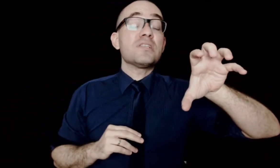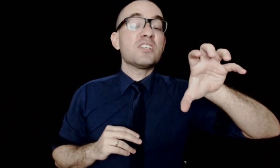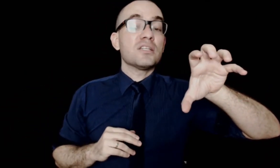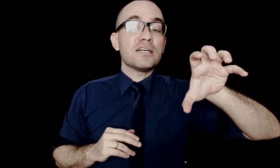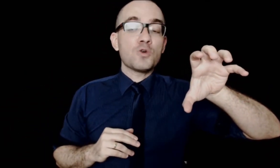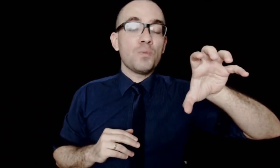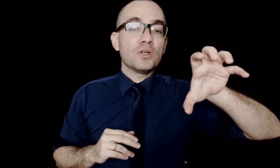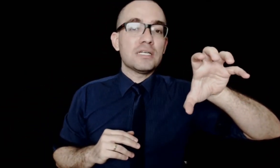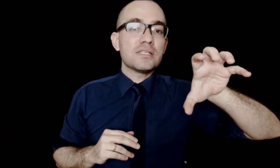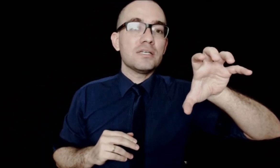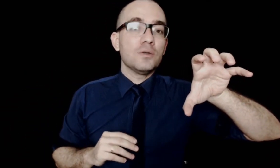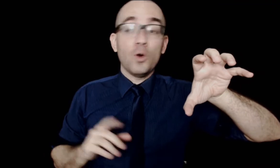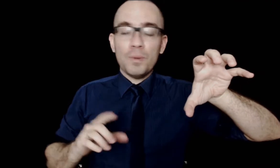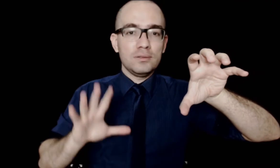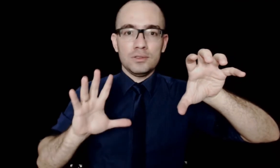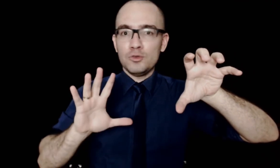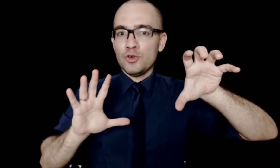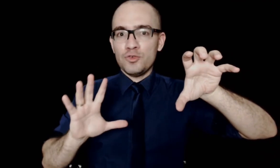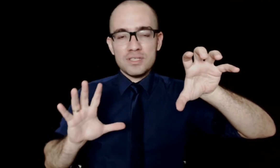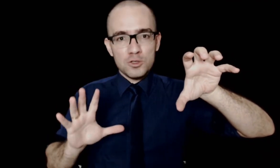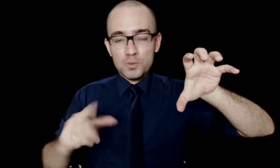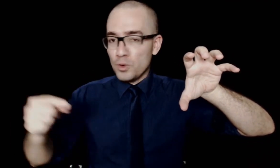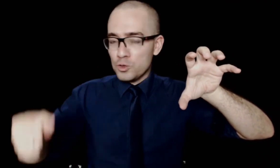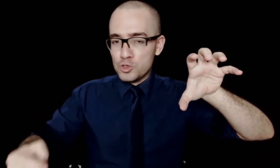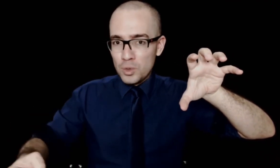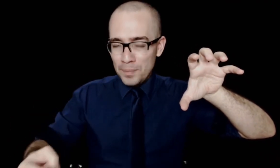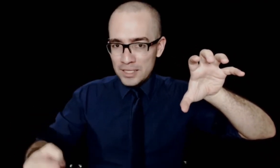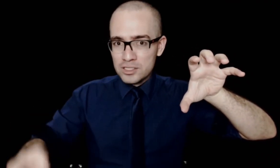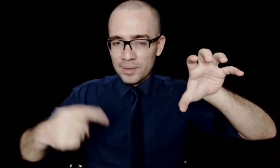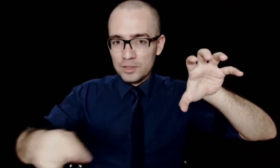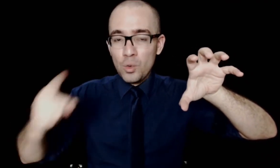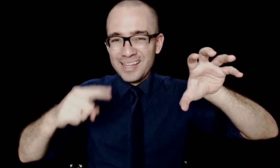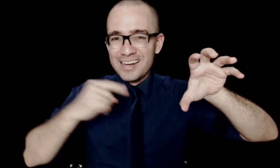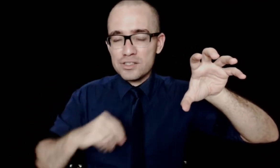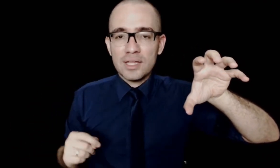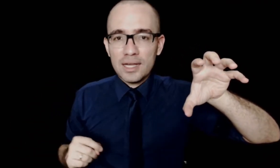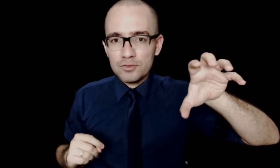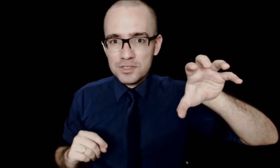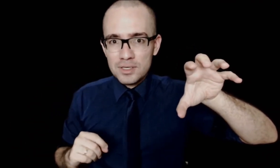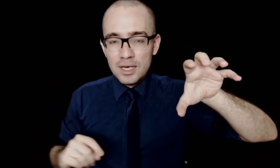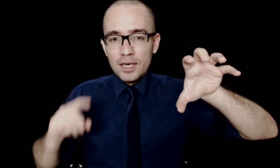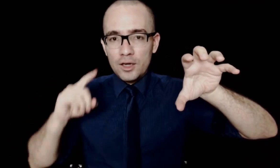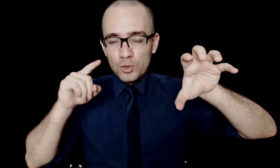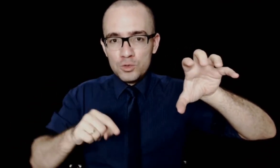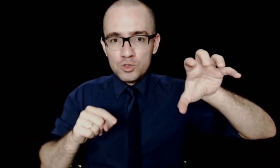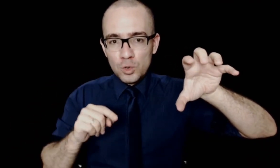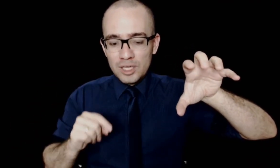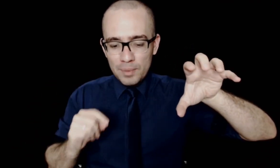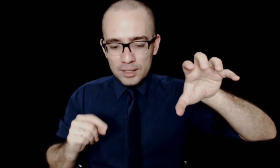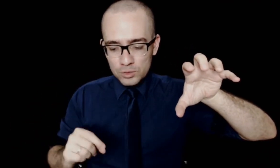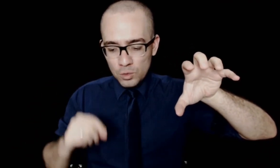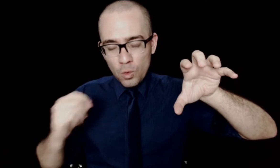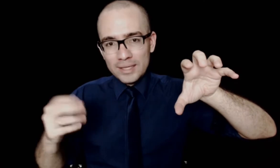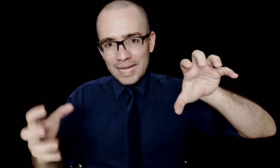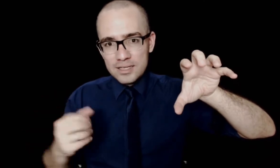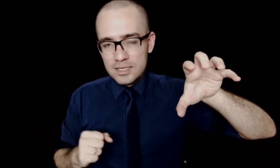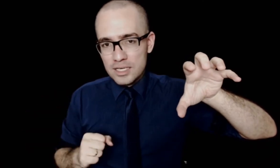ver se ele já está se comportando assim? Opa, não, não vou fazer isso, porque eu estou apenas trabalhando com análise de tarefas. Eu não estou trabalhando com análise das